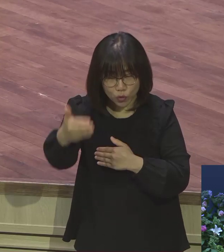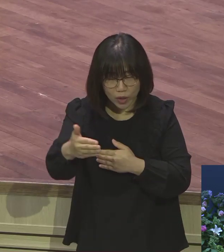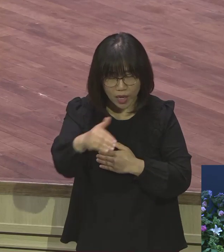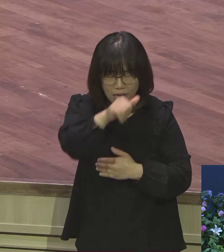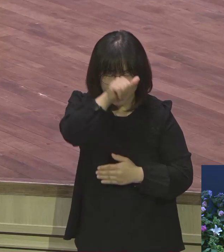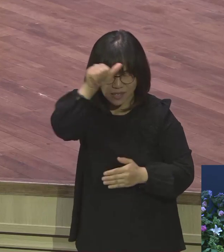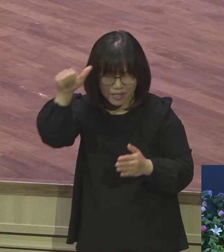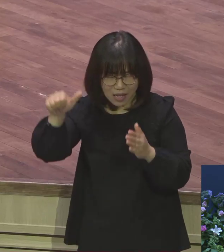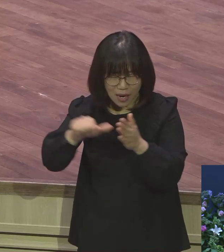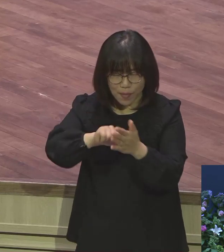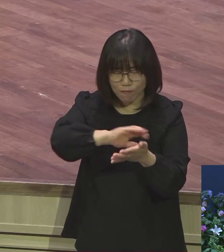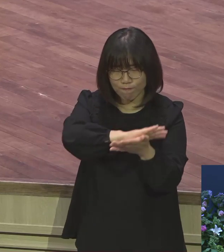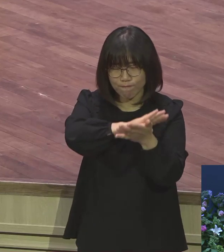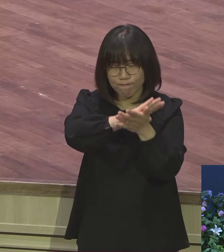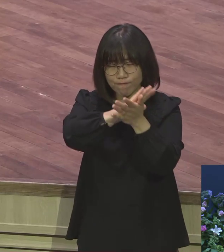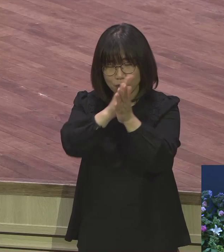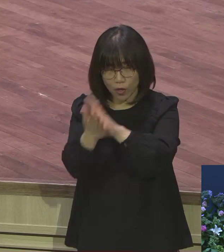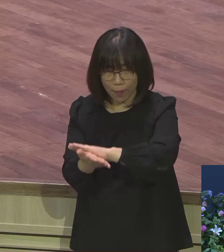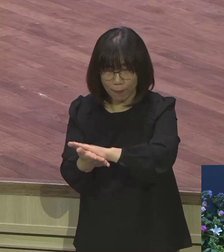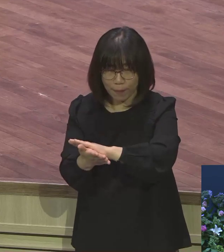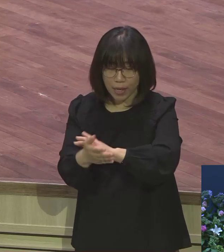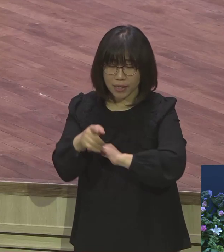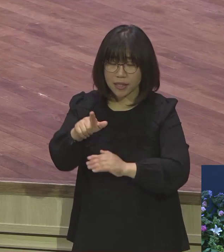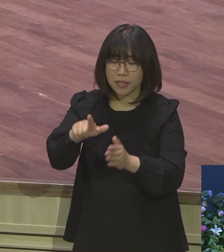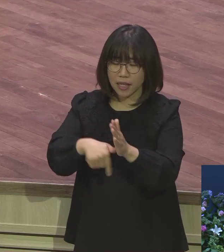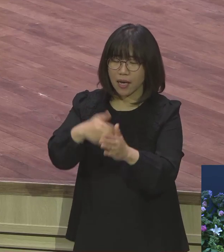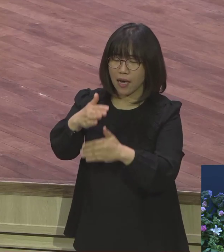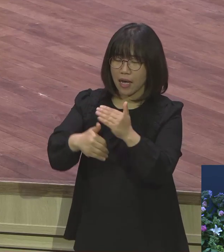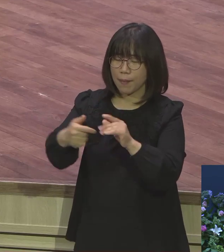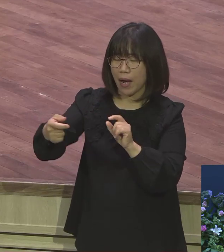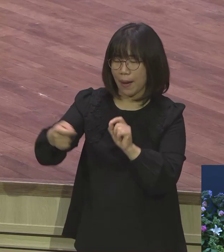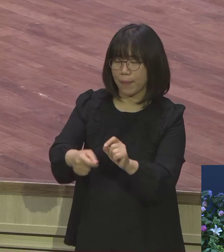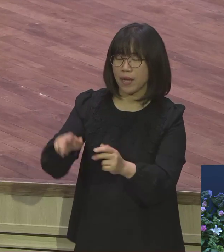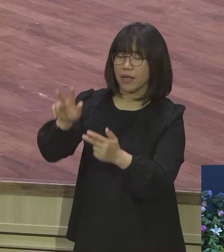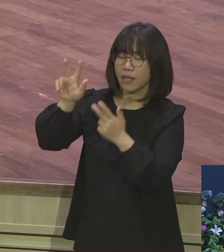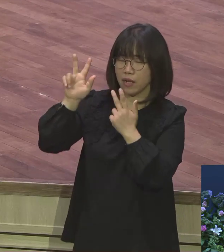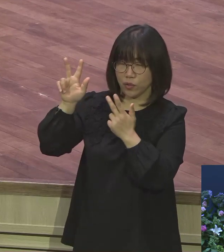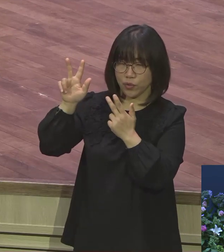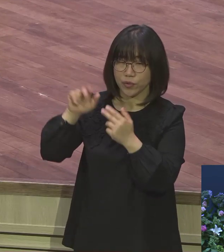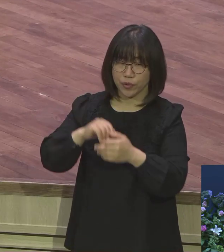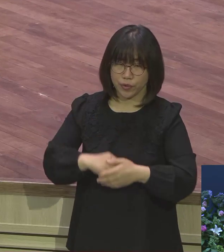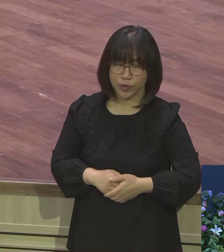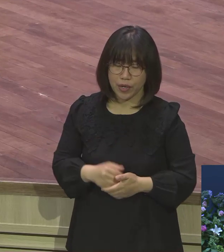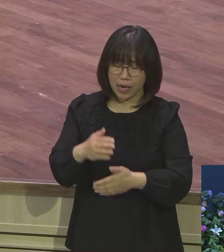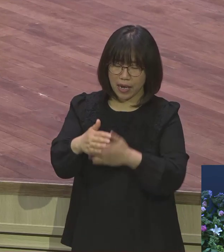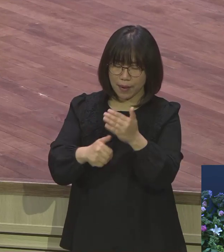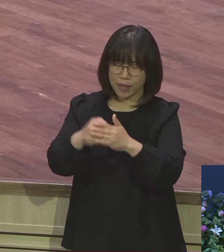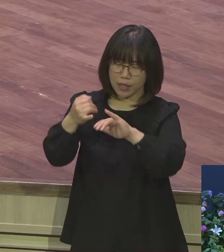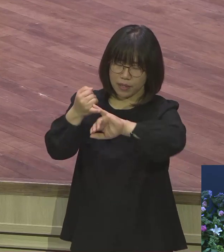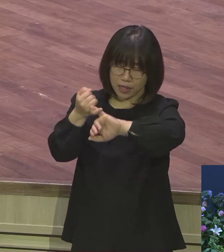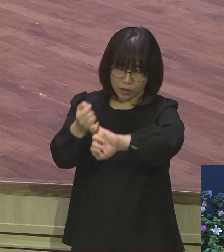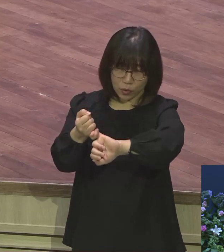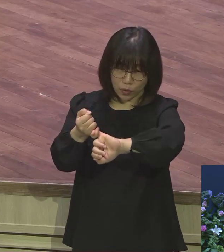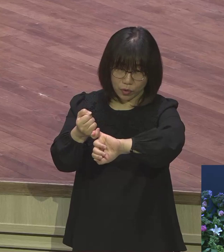하나님 앞에서 서운한 내용입니다 서운한 내용 하나님과 약속한 겁니다 어떤 면에서